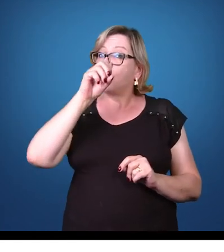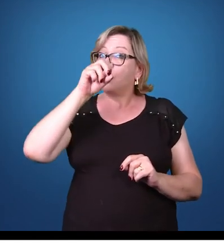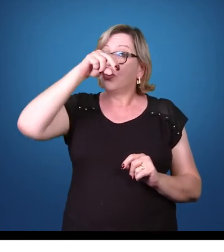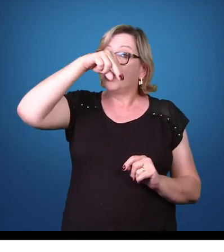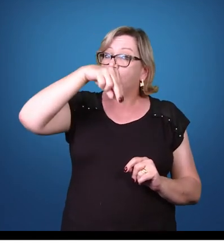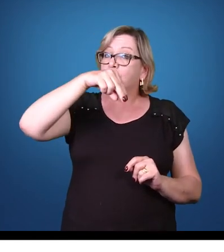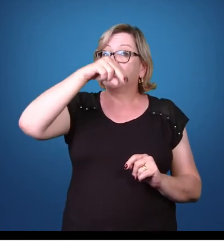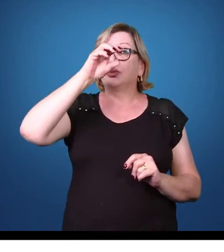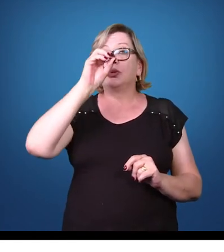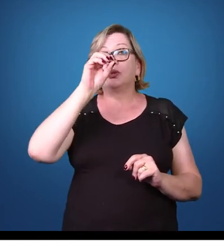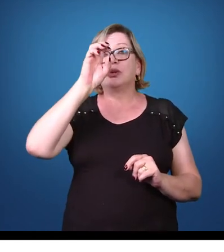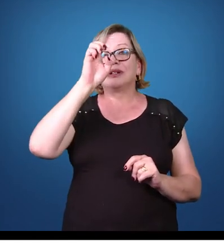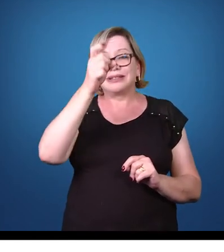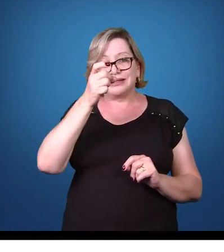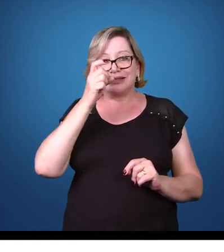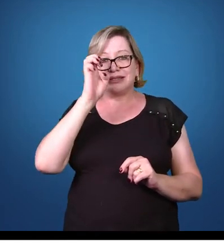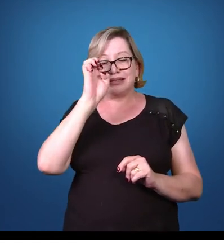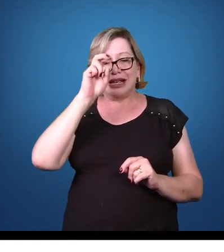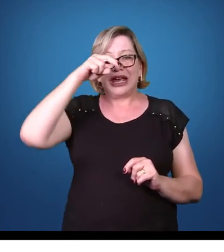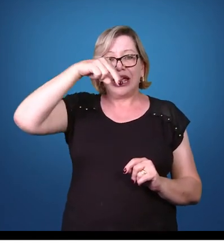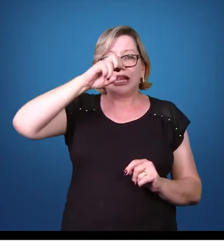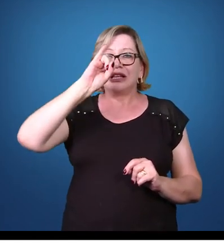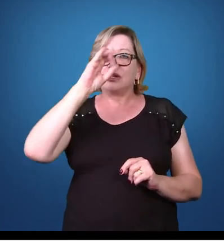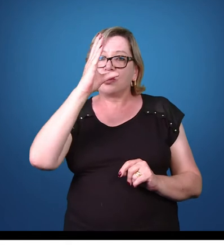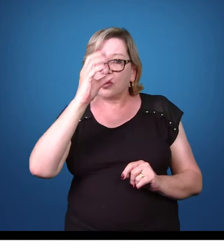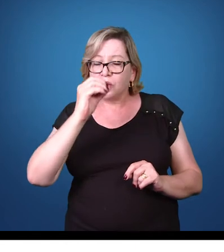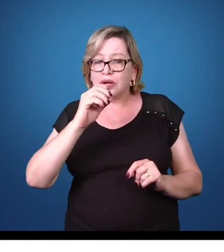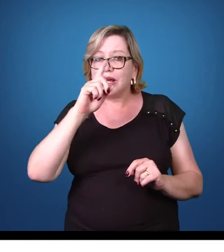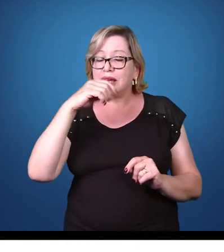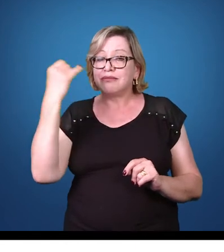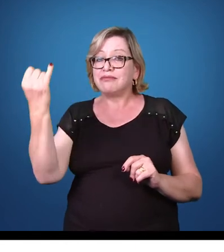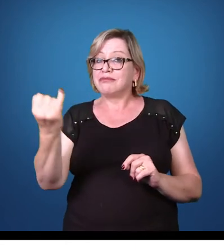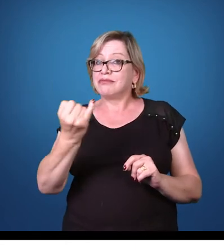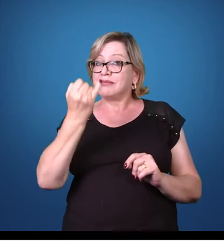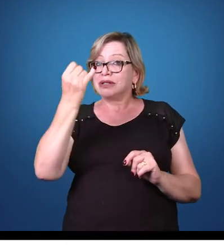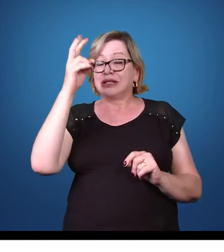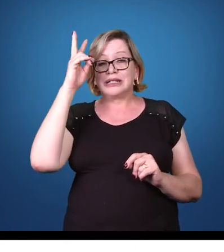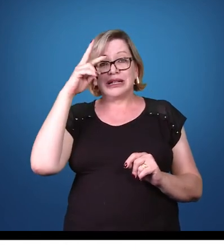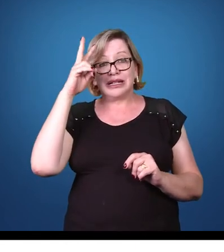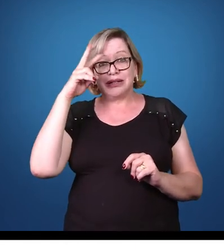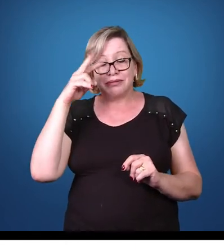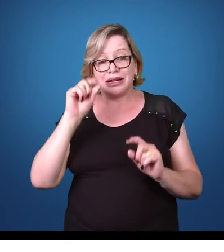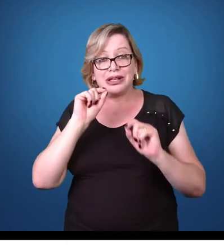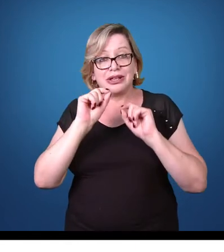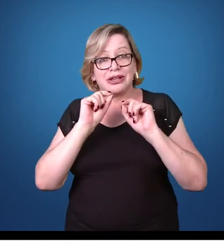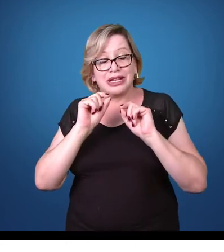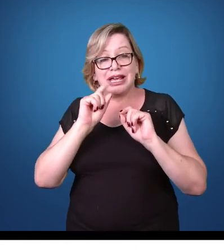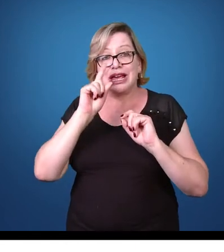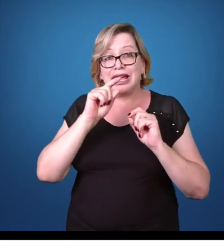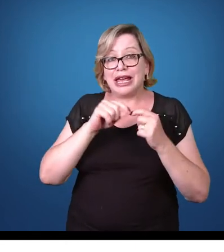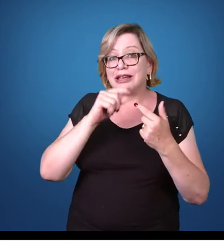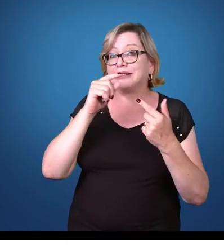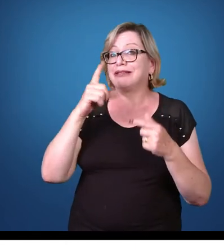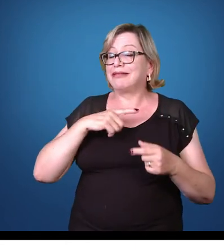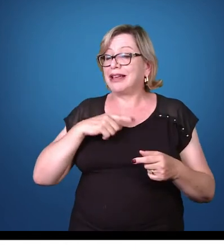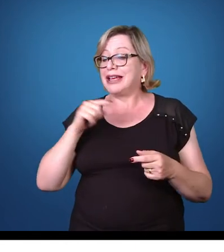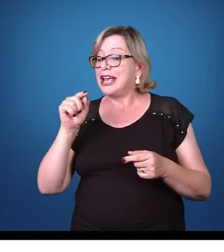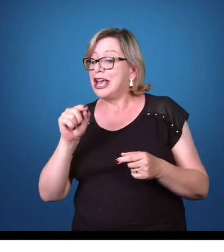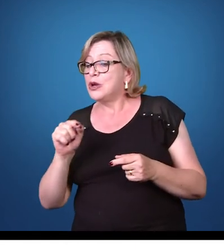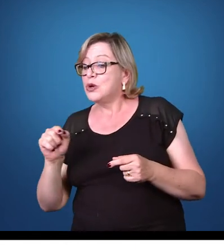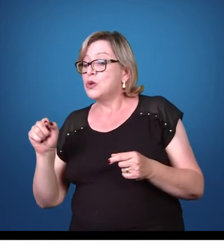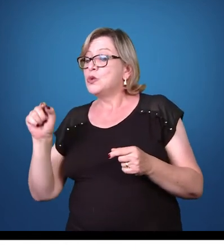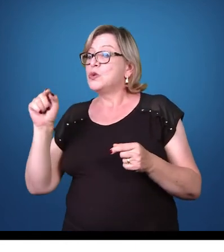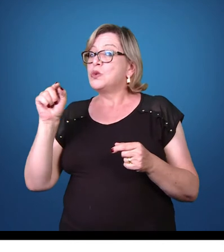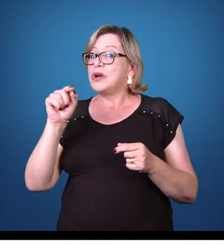hospedeiro, no caso do ser humano, e isso que é importante que vocês lembrem, que a forma infectante são os cistos maduros